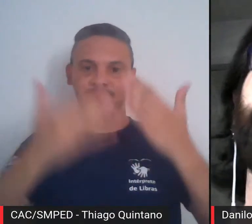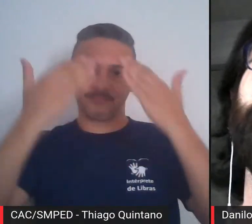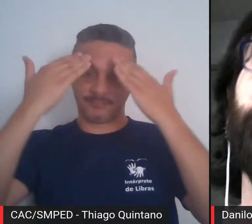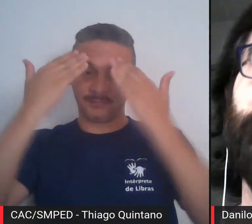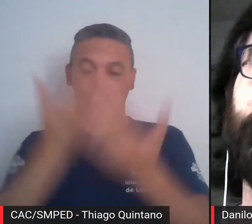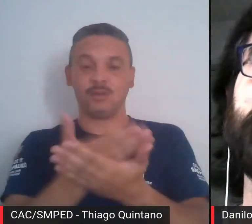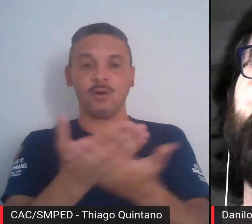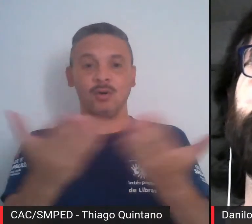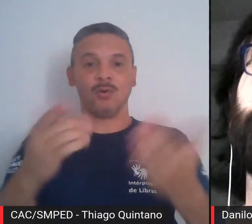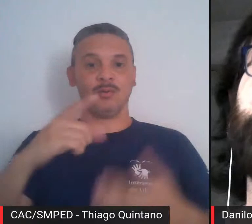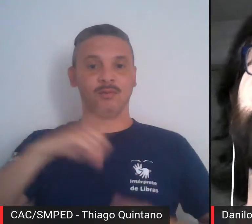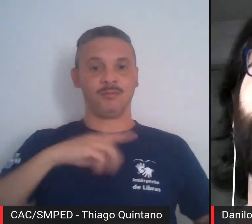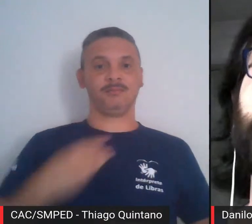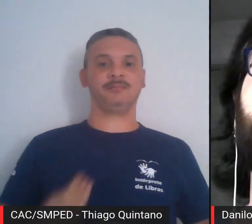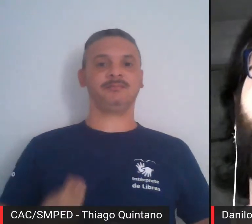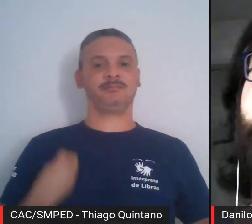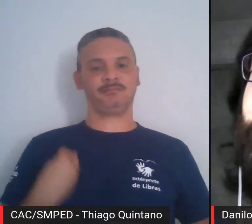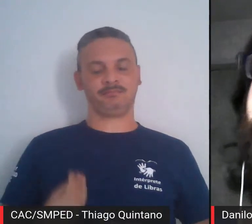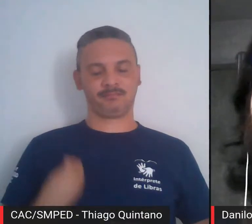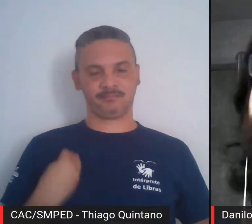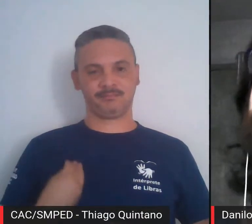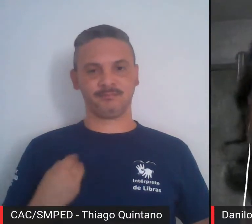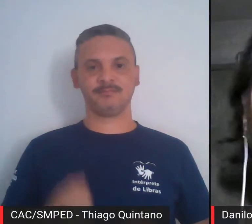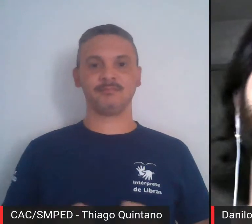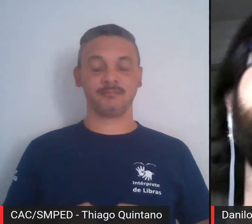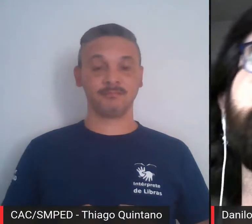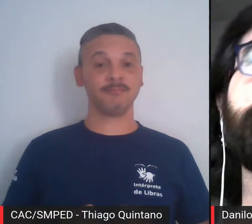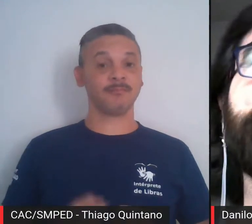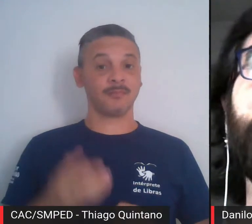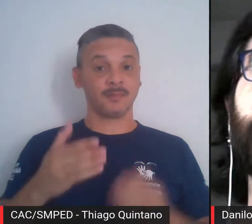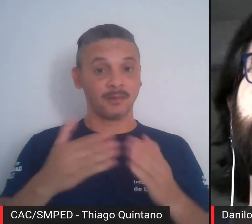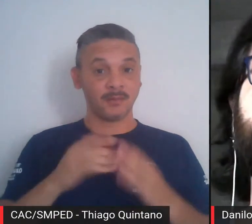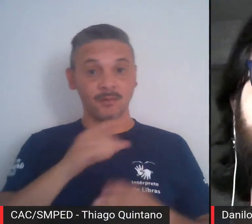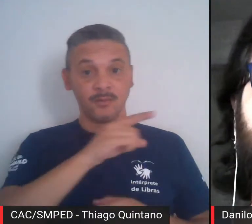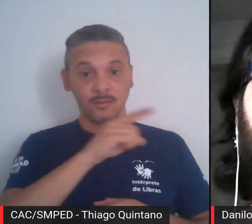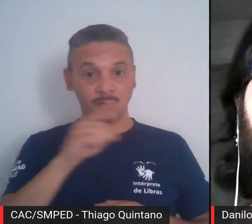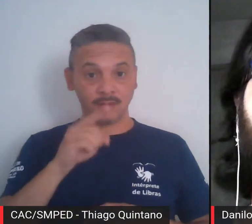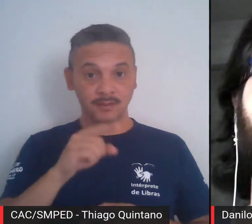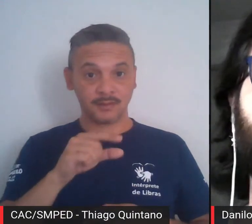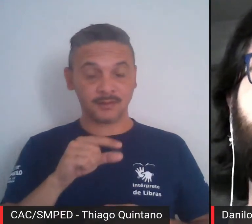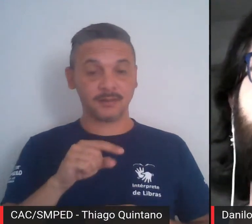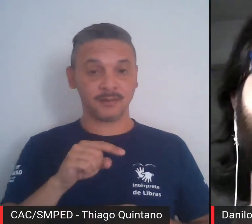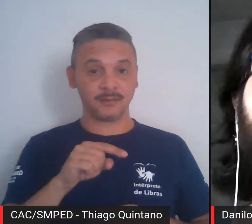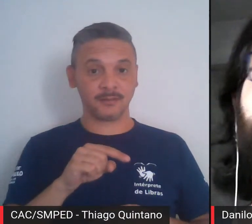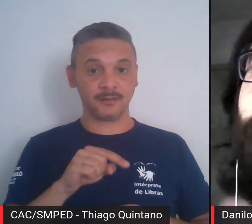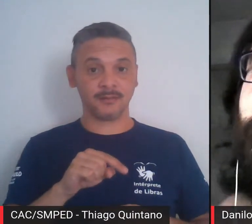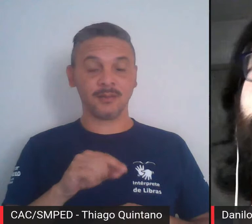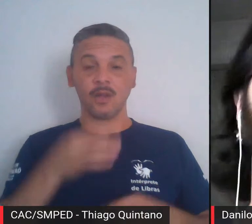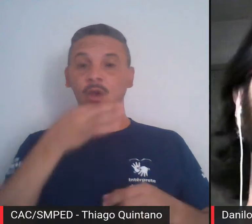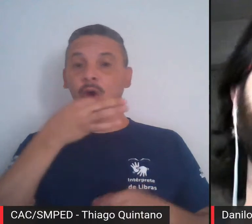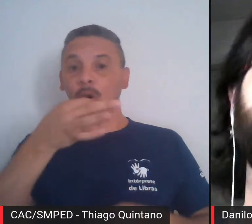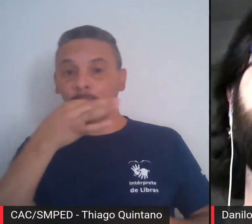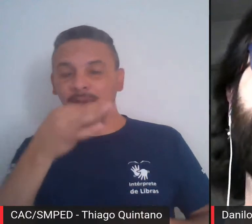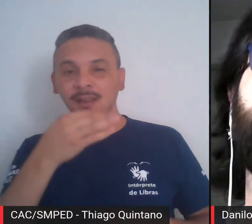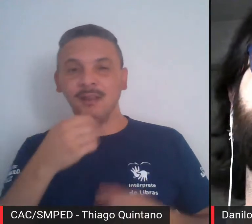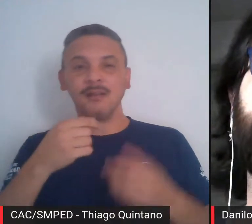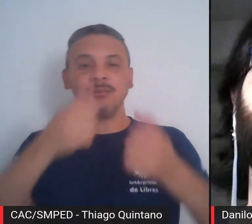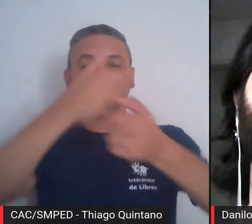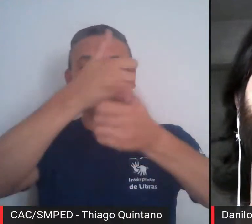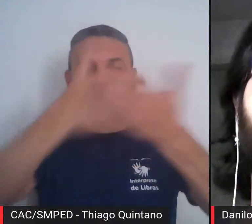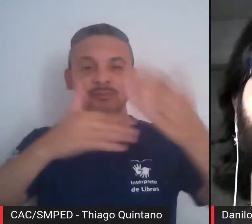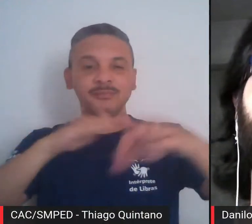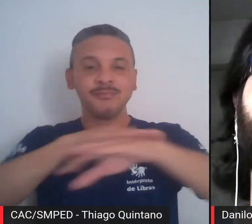a todos pela presença e participação. Não se esqueçam de registrar as suas opiniões, impressões e fazer